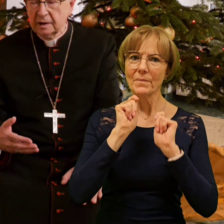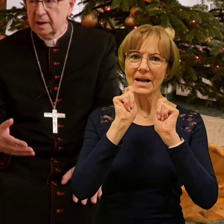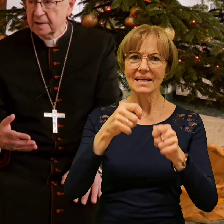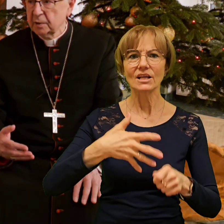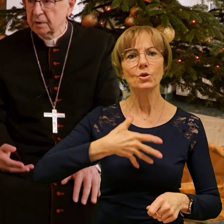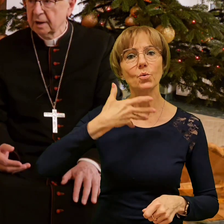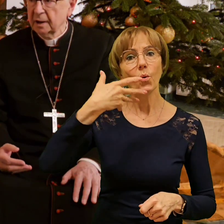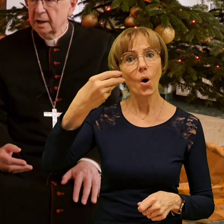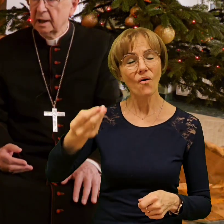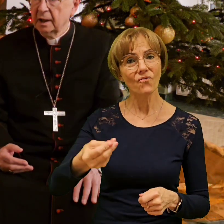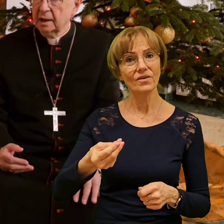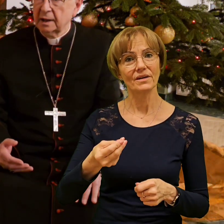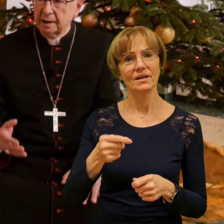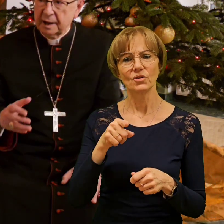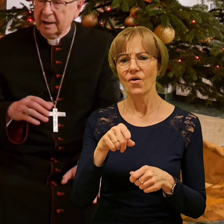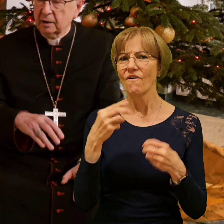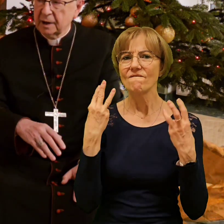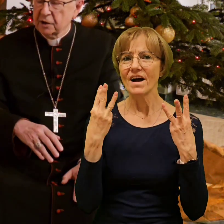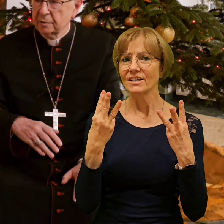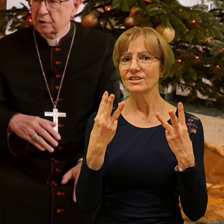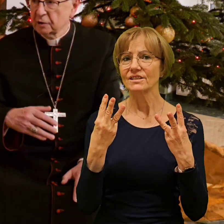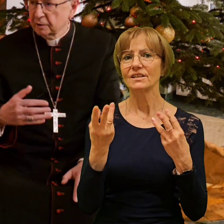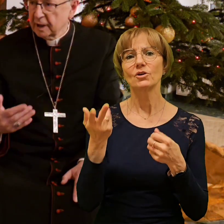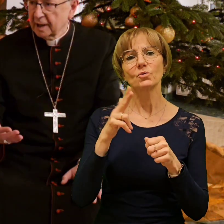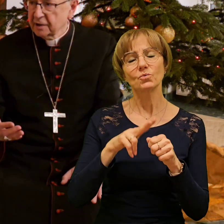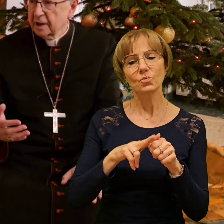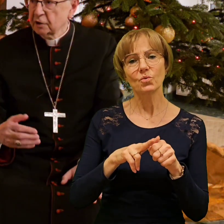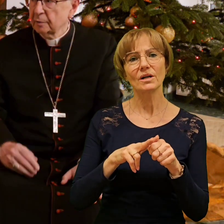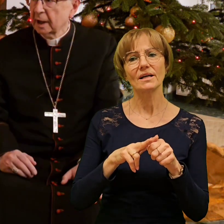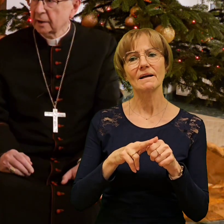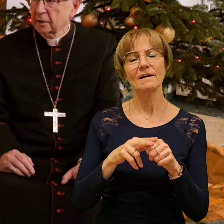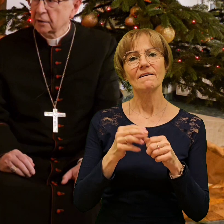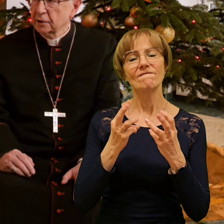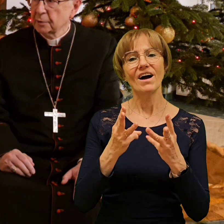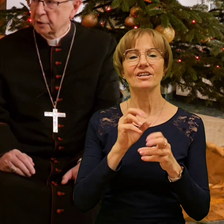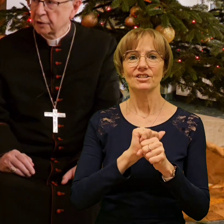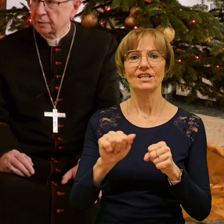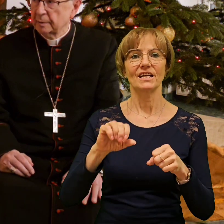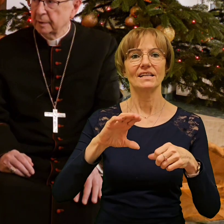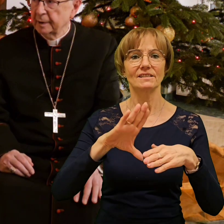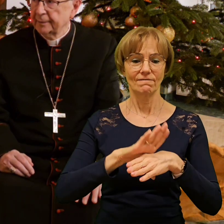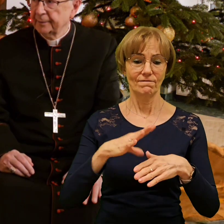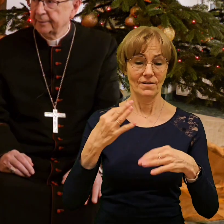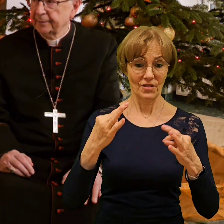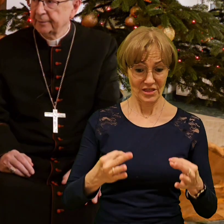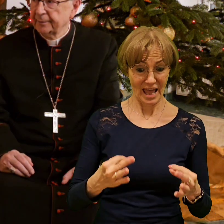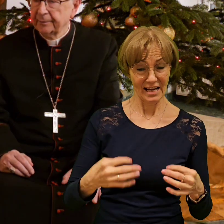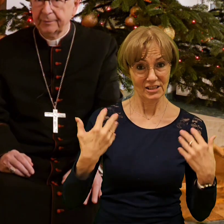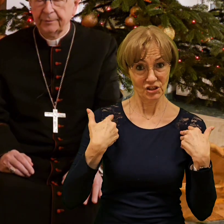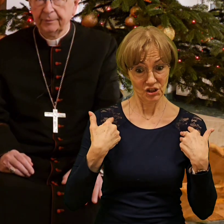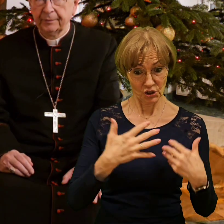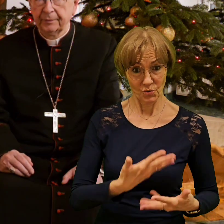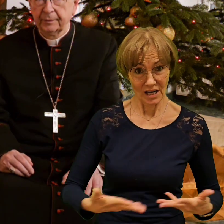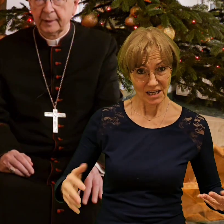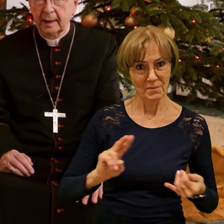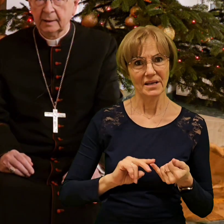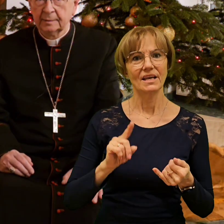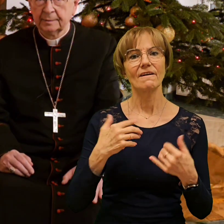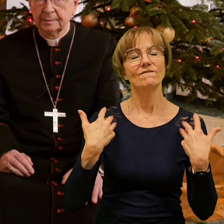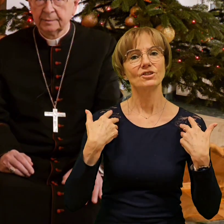decyduje tak o naszym życiu teraźniejszym, jak i o życiu przyszłym. Słowo Boże, to teraz przejdźmy do